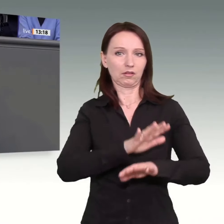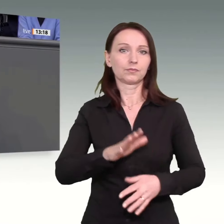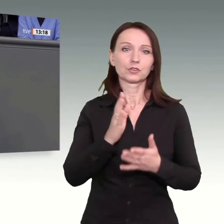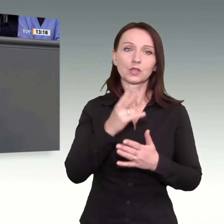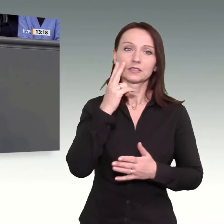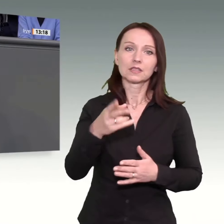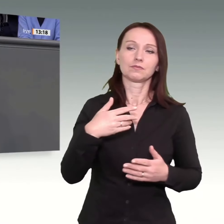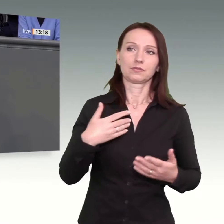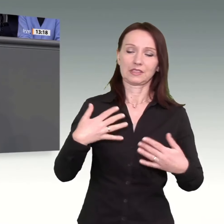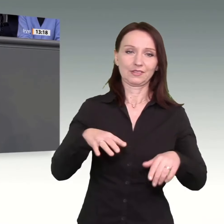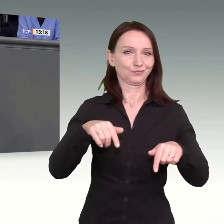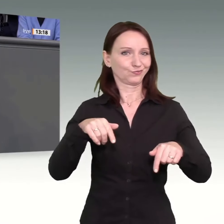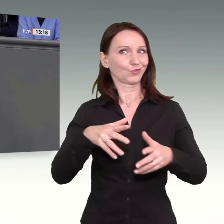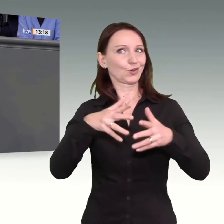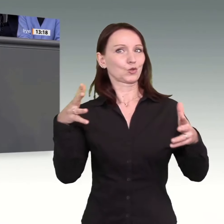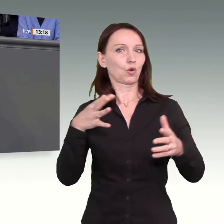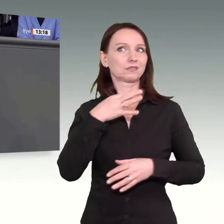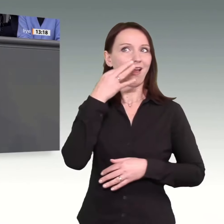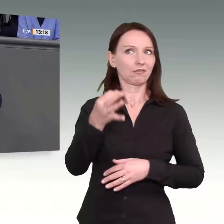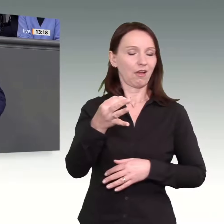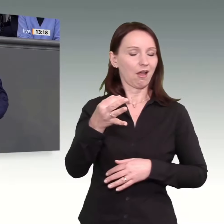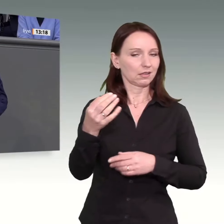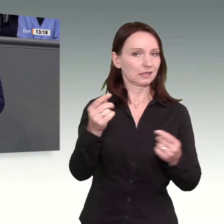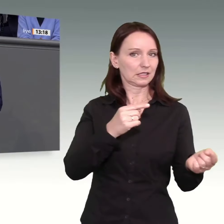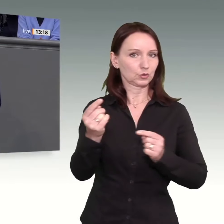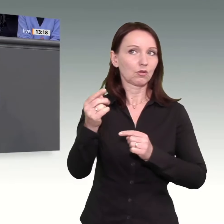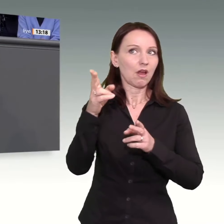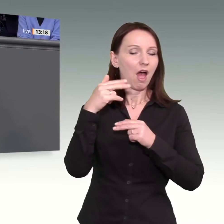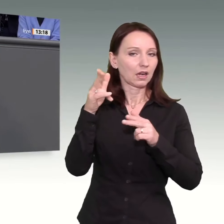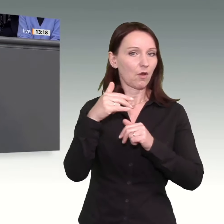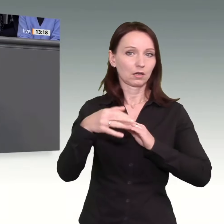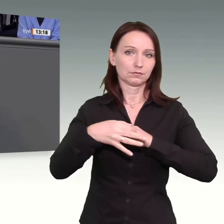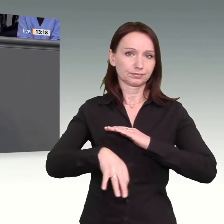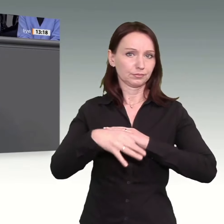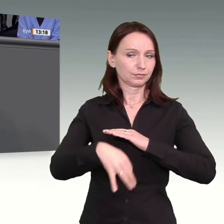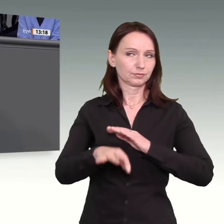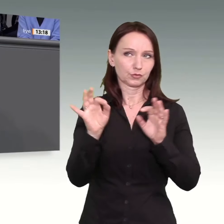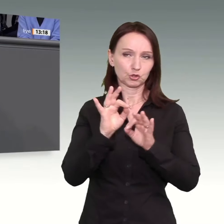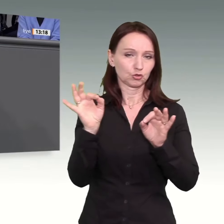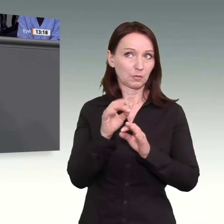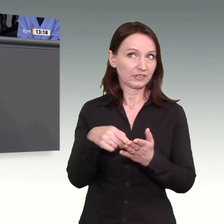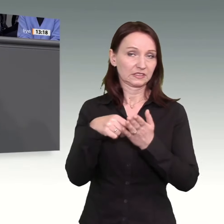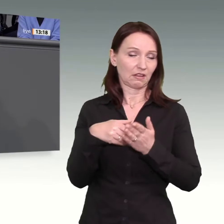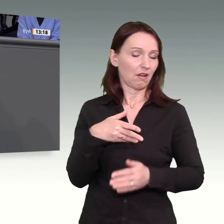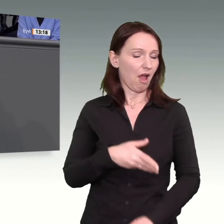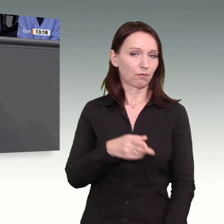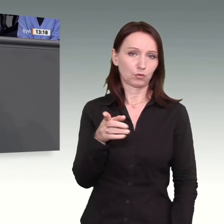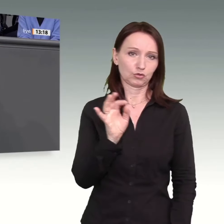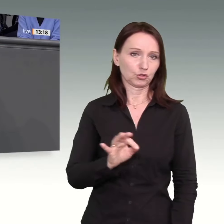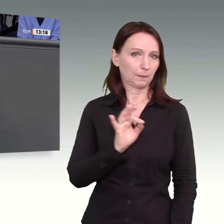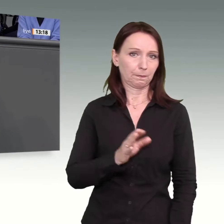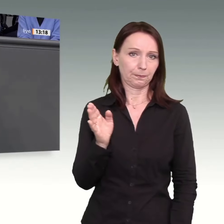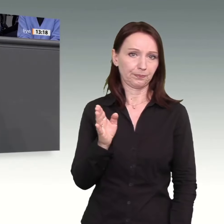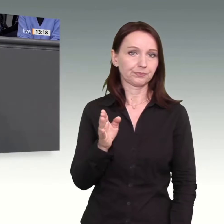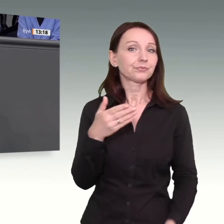Anfrage, die wir hier heute debattieren. Es ist, meine Damen und Herren, ein Armutszeugnis. Ein Beispiel. Auf die